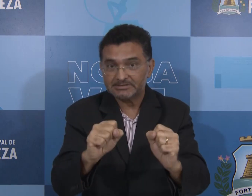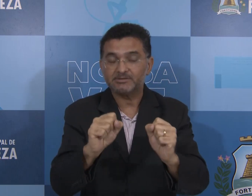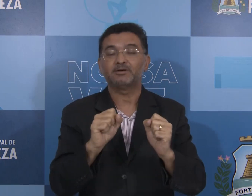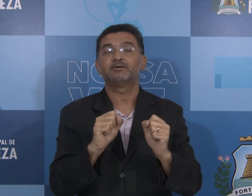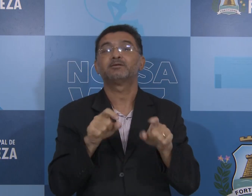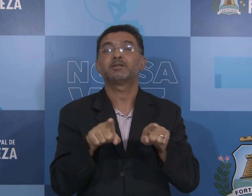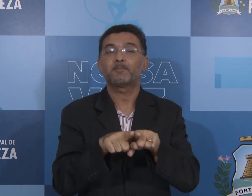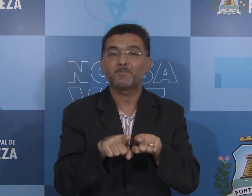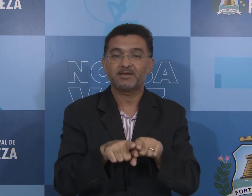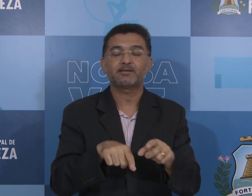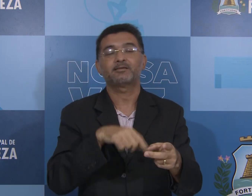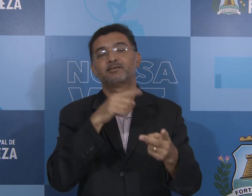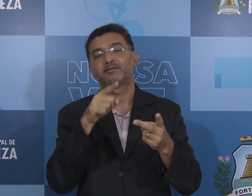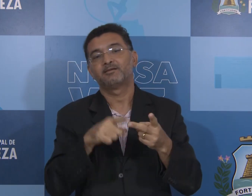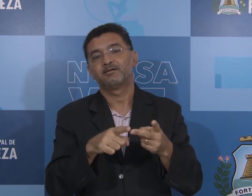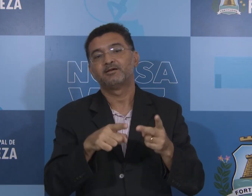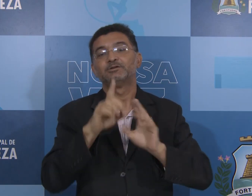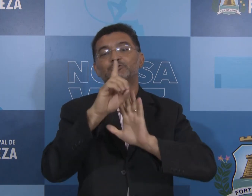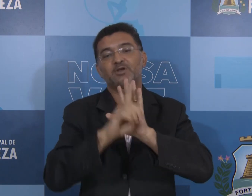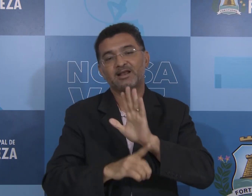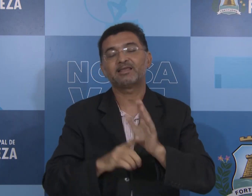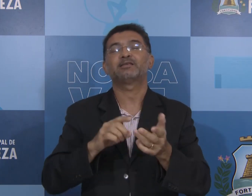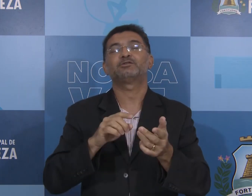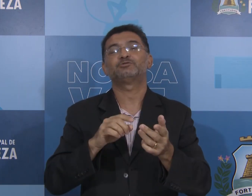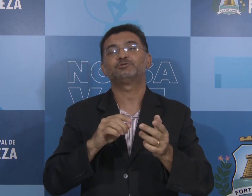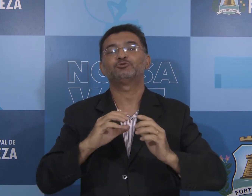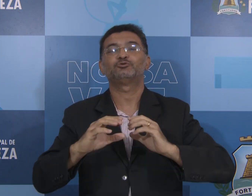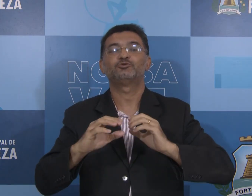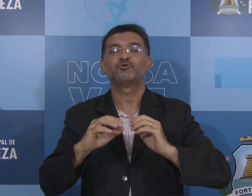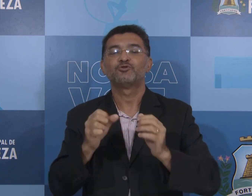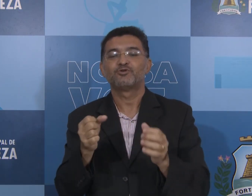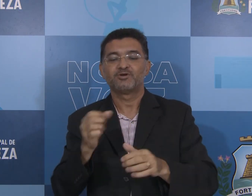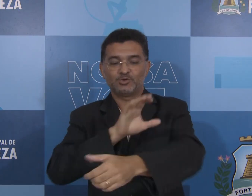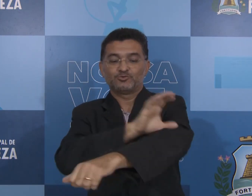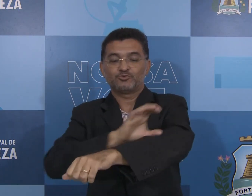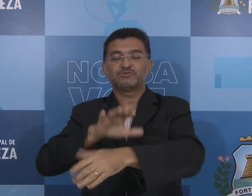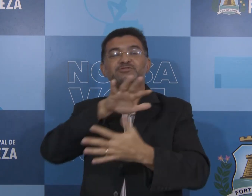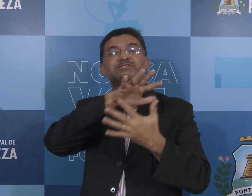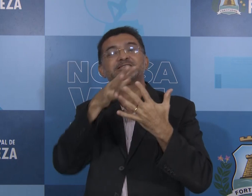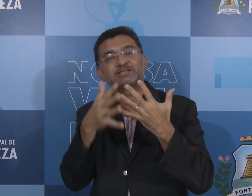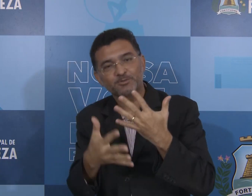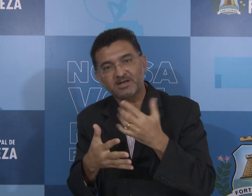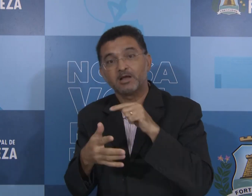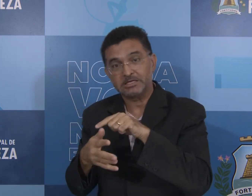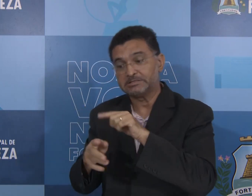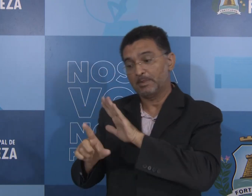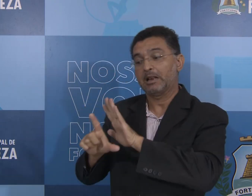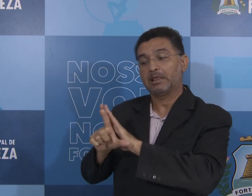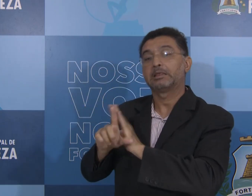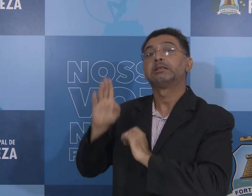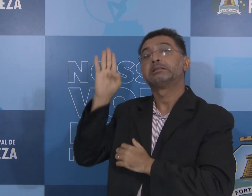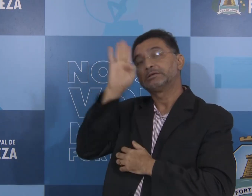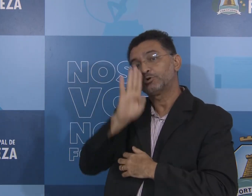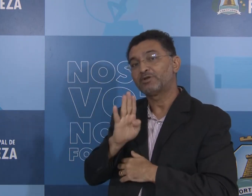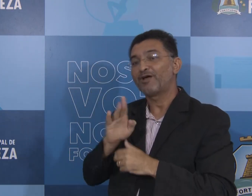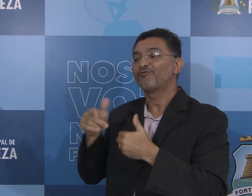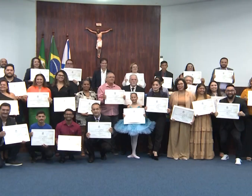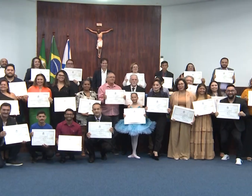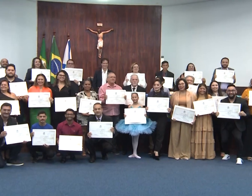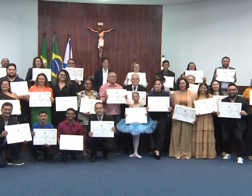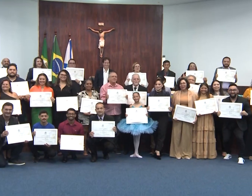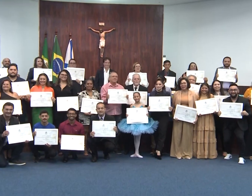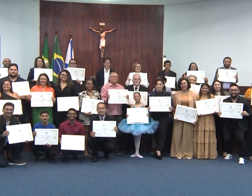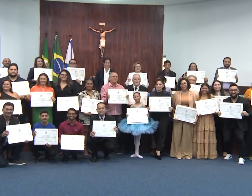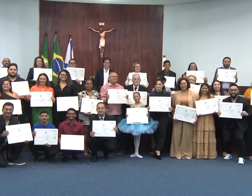momento muito importante, pois foi regulamentada como forma de comunicação e expressão da comunidade surda.